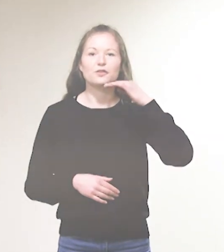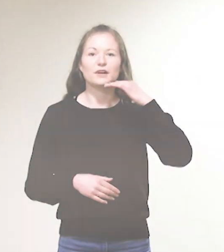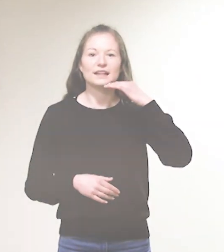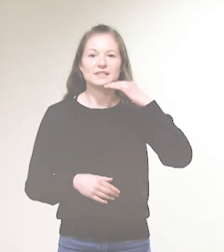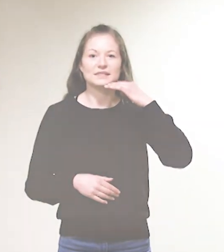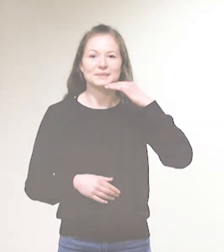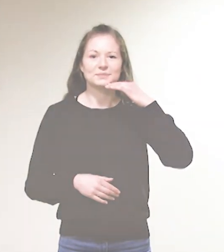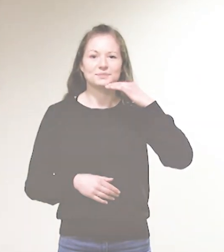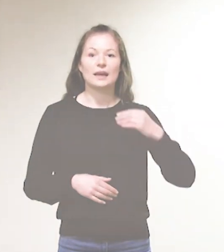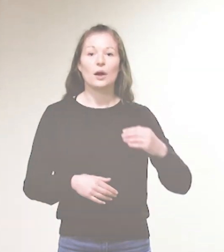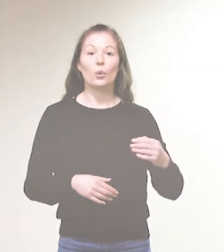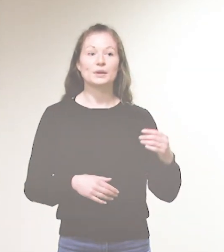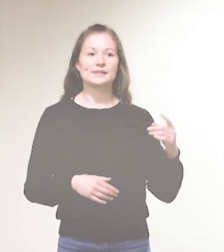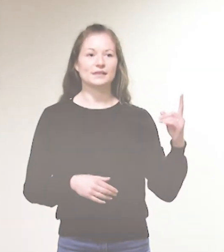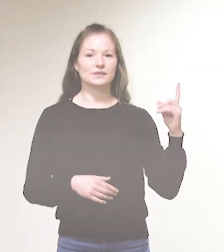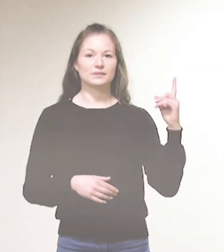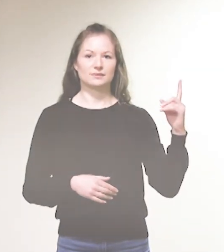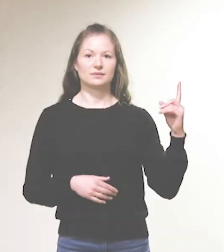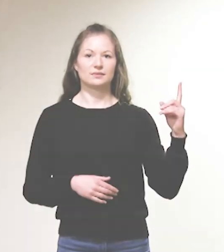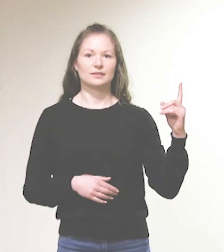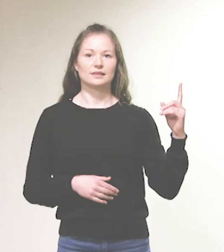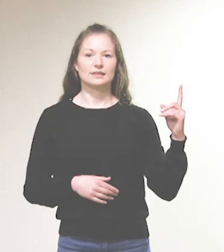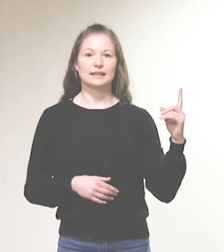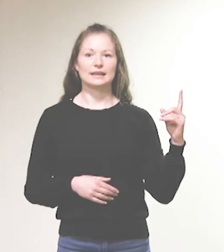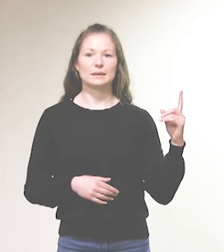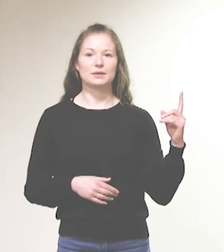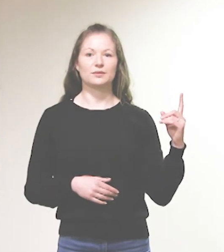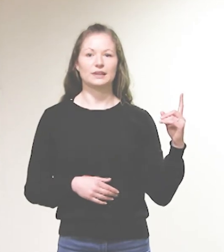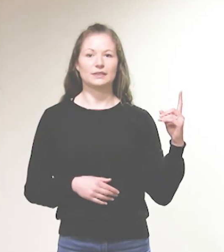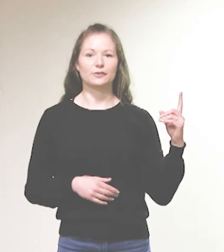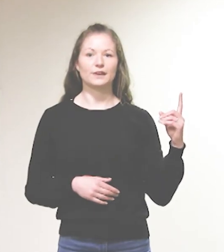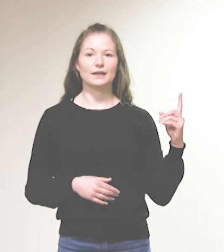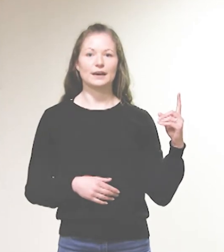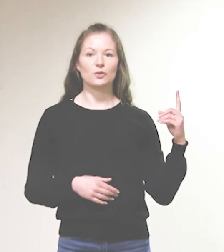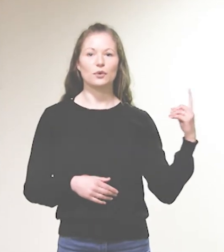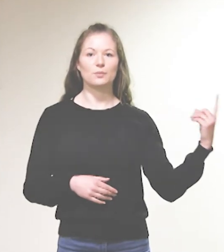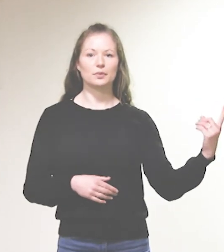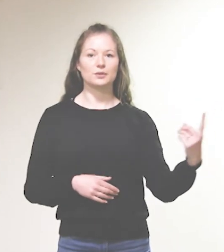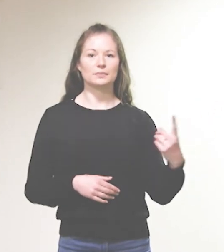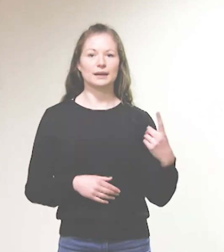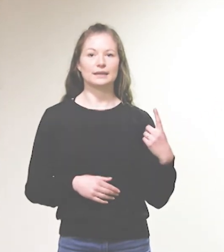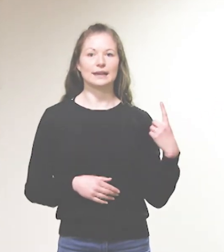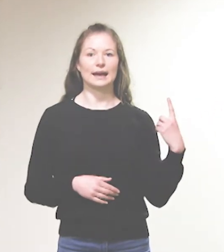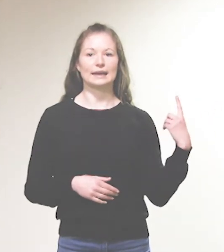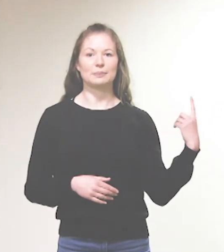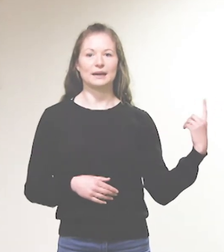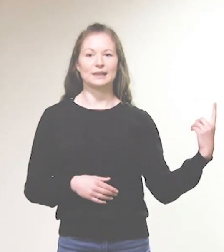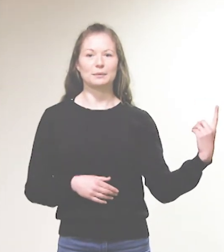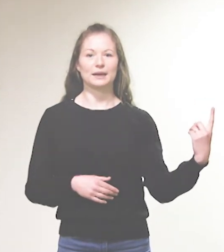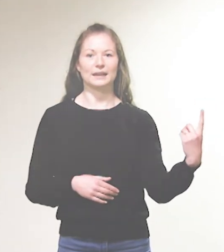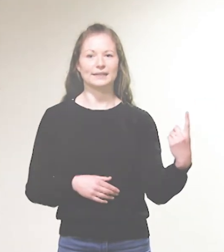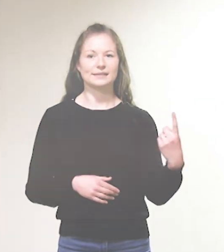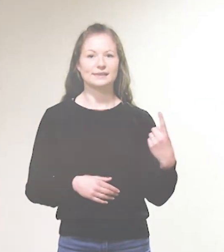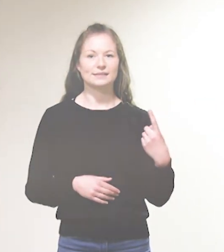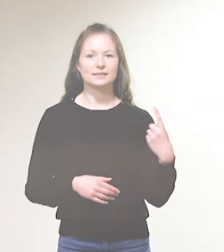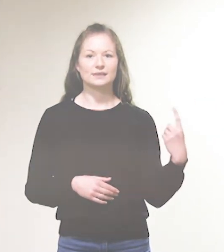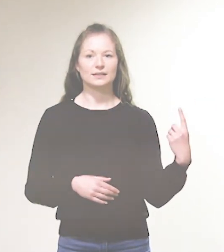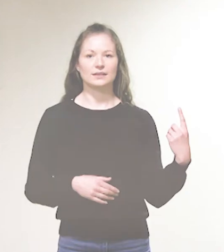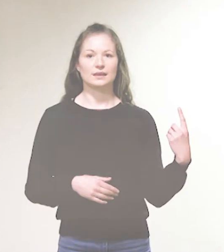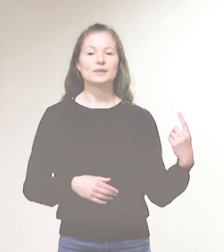Vater. Unser, da nehmen wir den Finger nach oben und machen ihn einmal im Kreis und